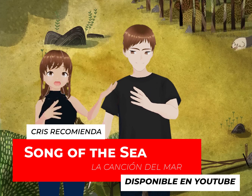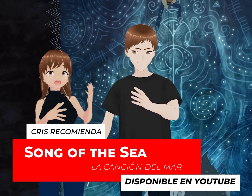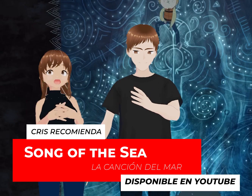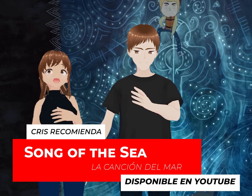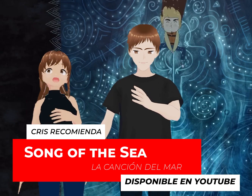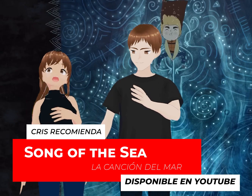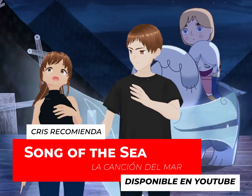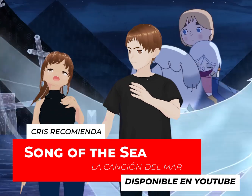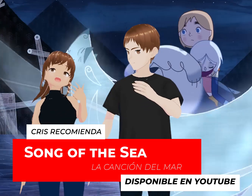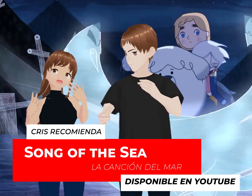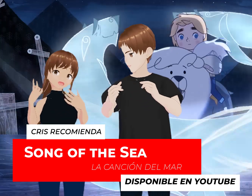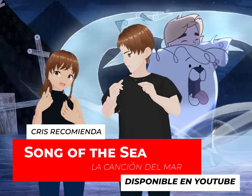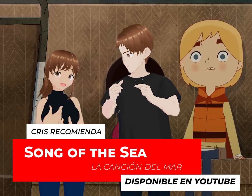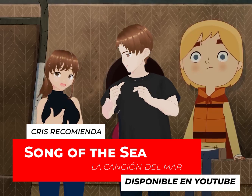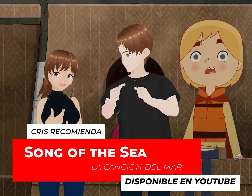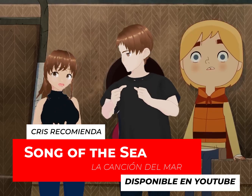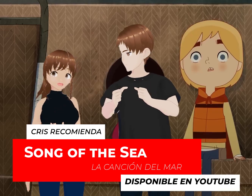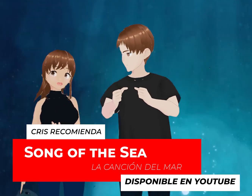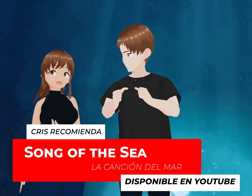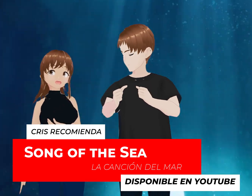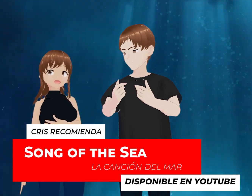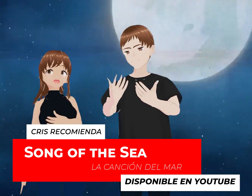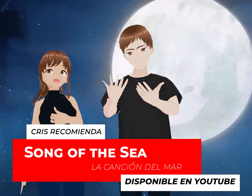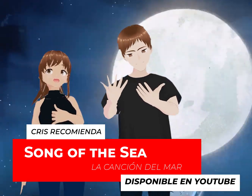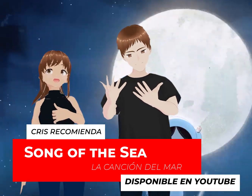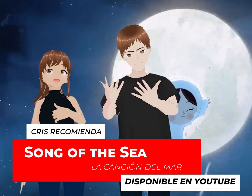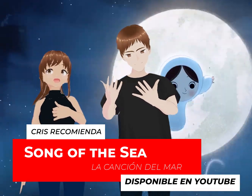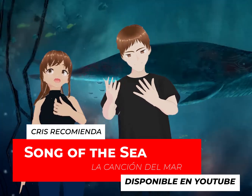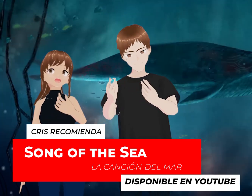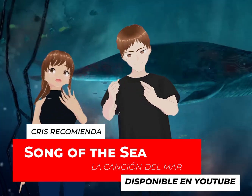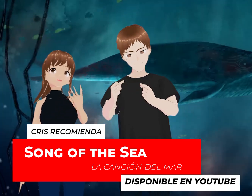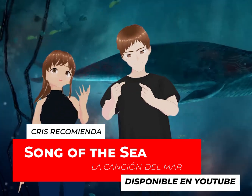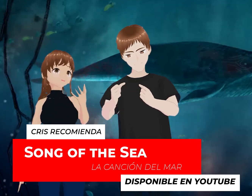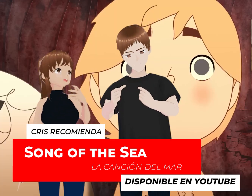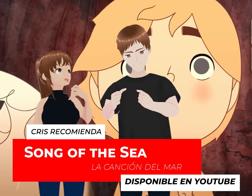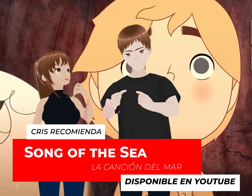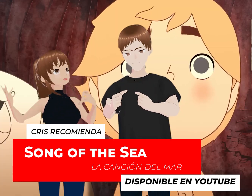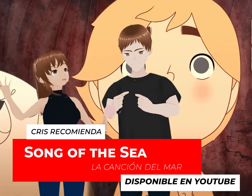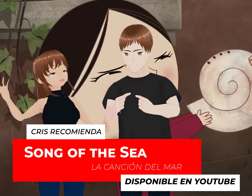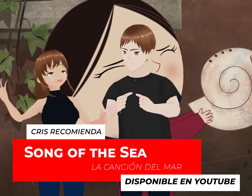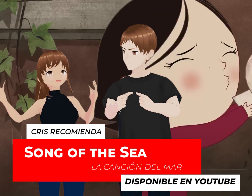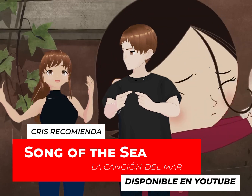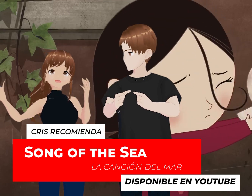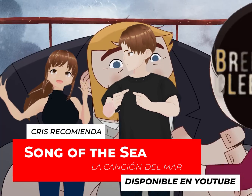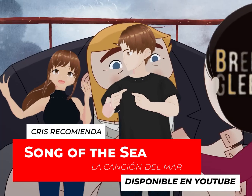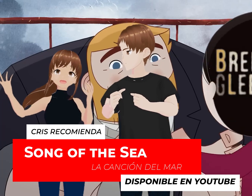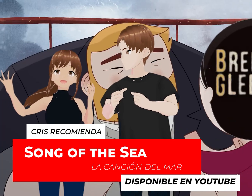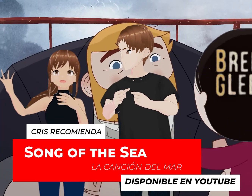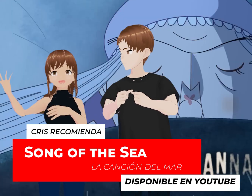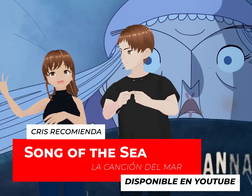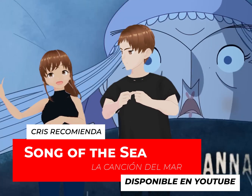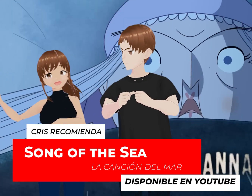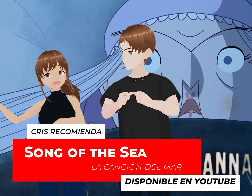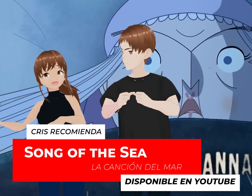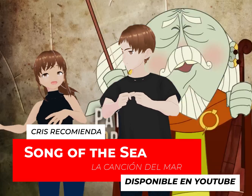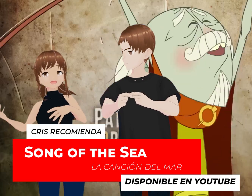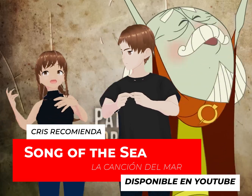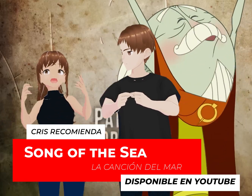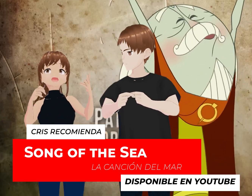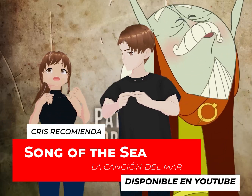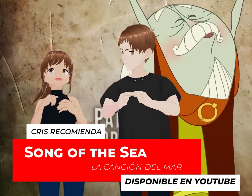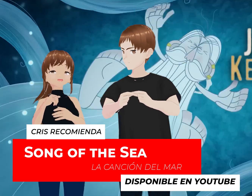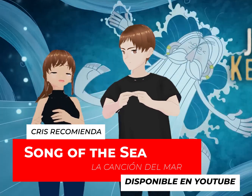Es preciosa y rescatan esas tradiciones, esas, pues, esas historias que se cuentan de generación en